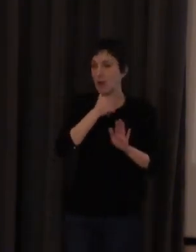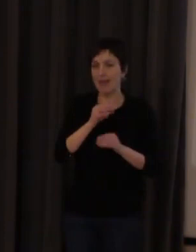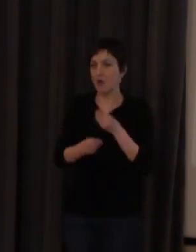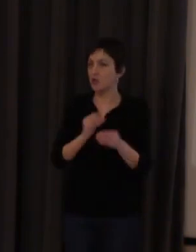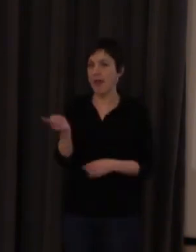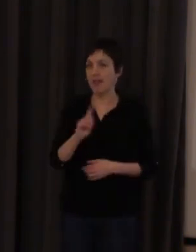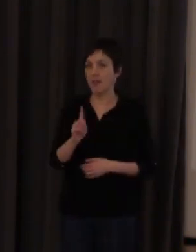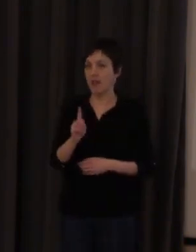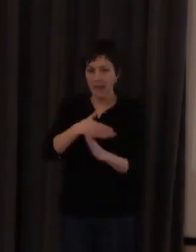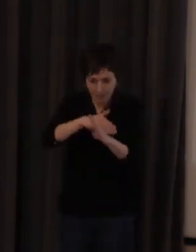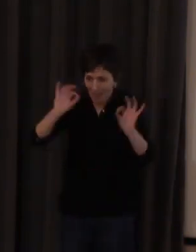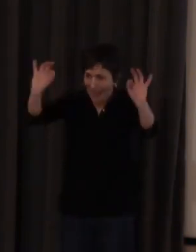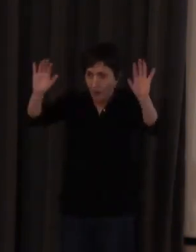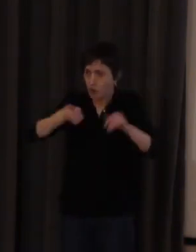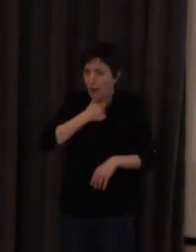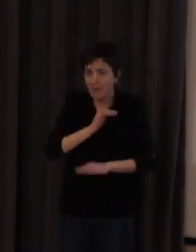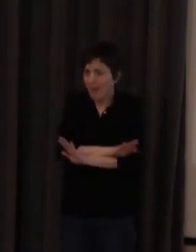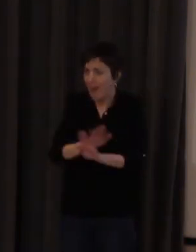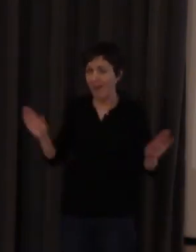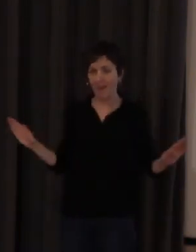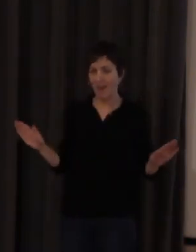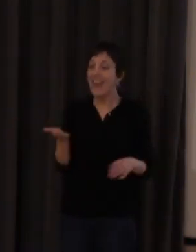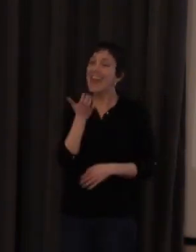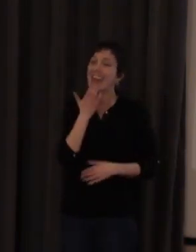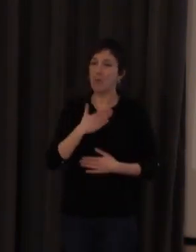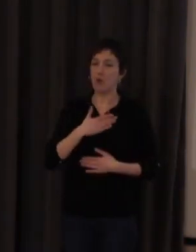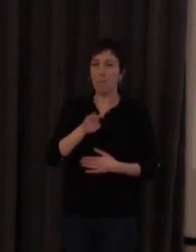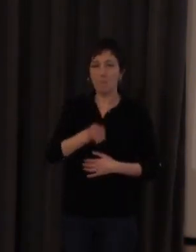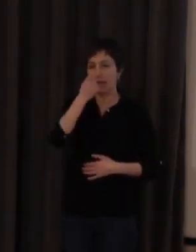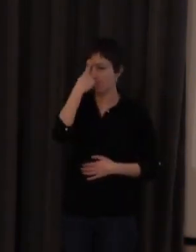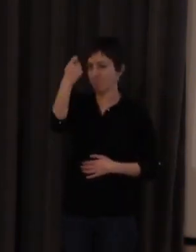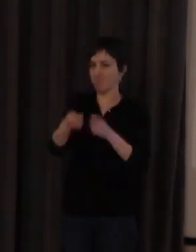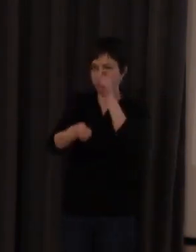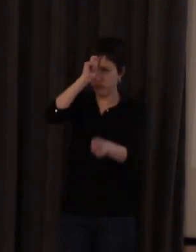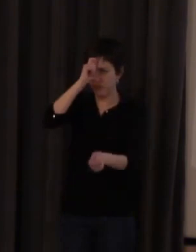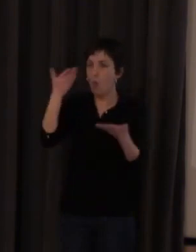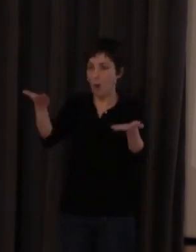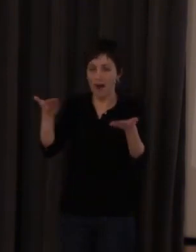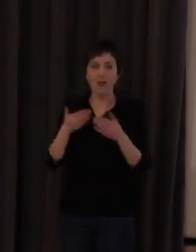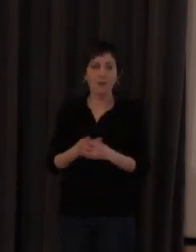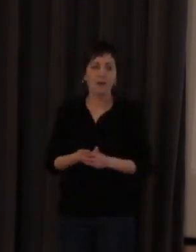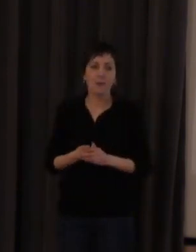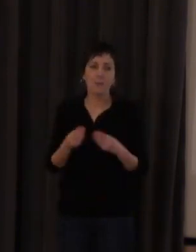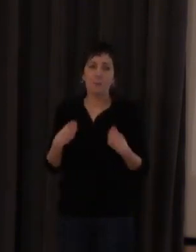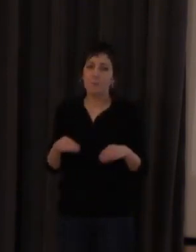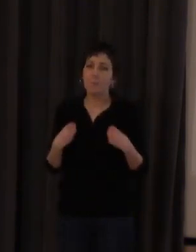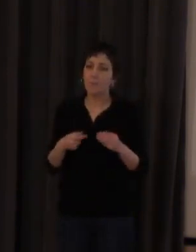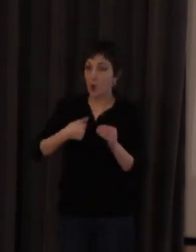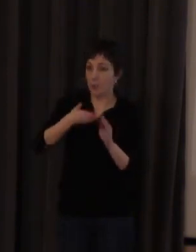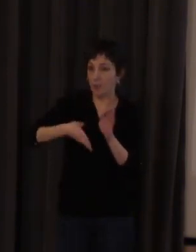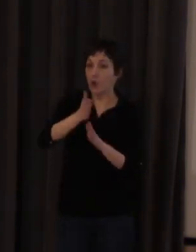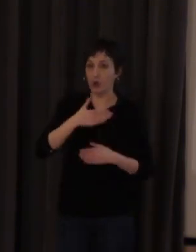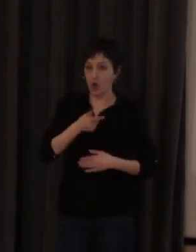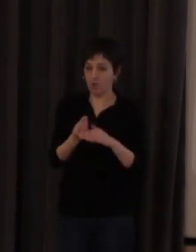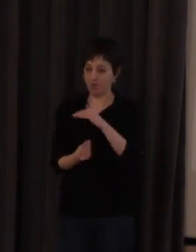ocurrido a ningún nivel yo el ejemplo que más recuerdo es el salir yo soy